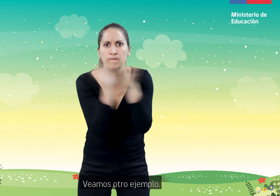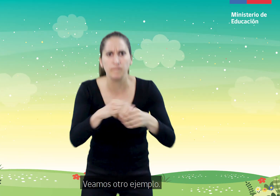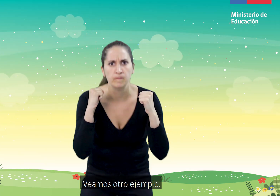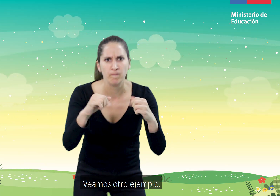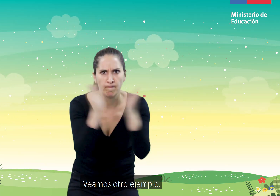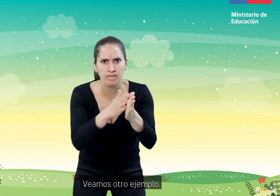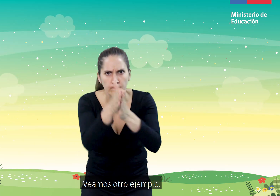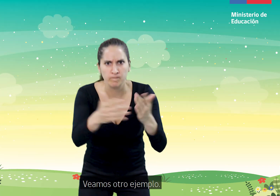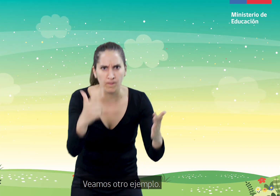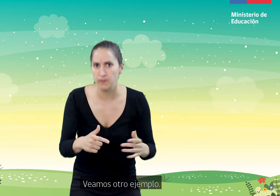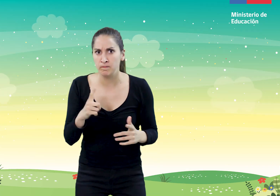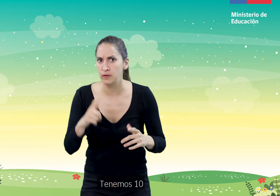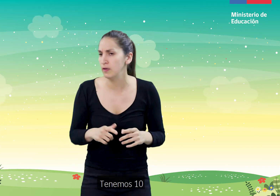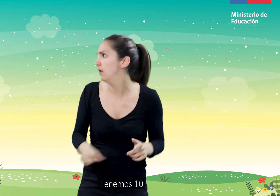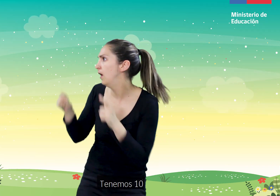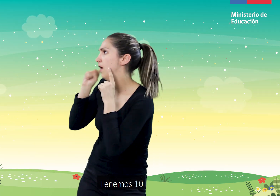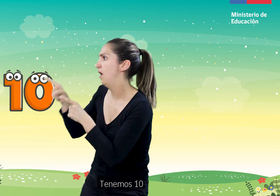Veamos otro ejemplo. Veamos 10.